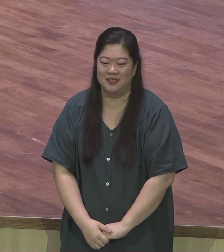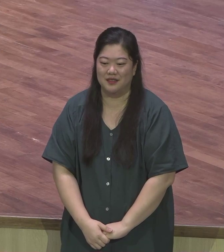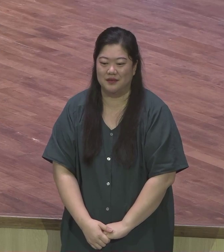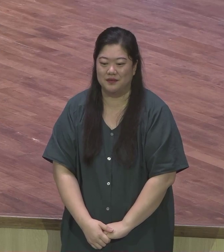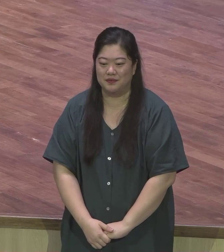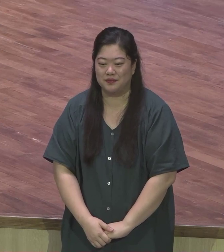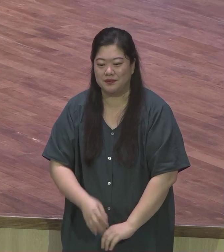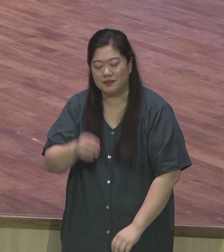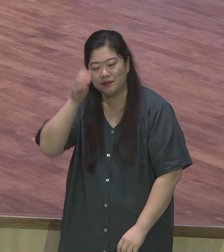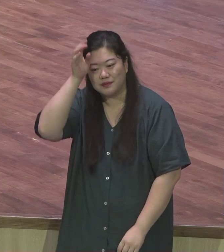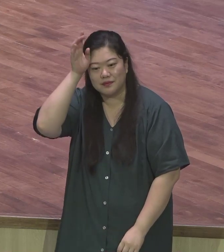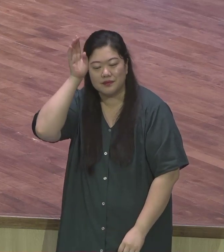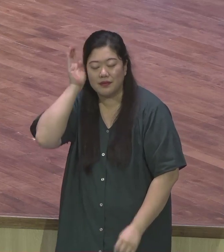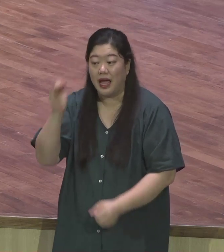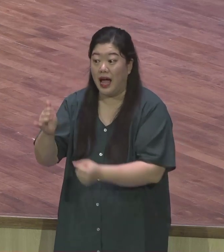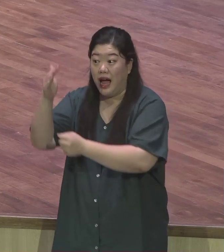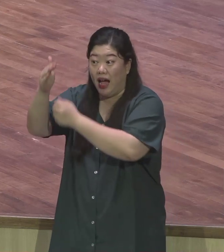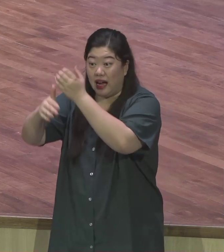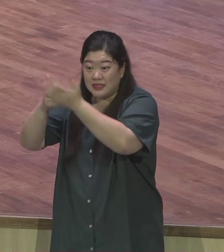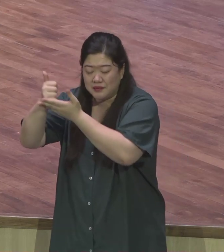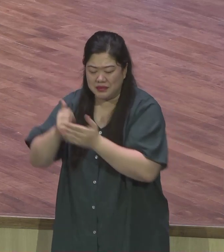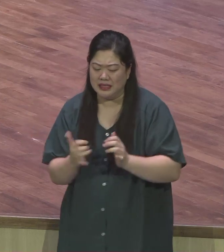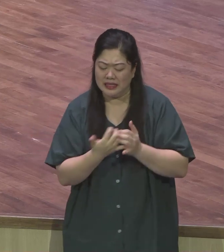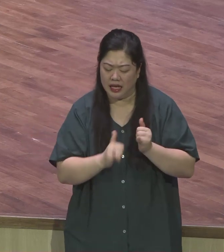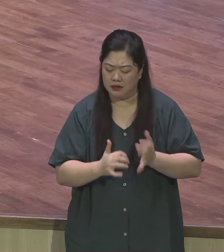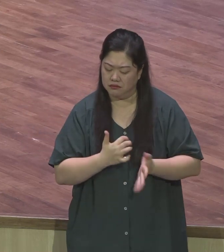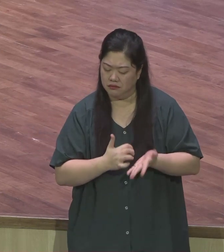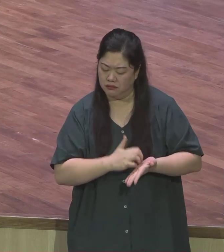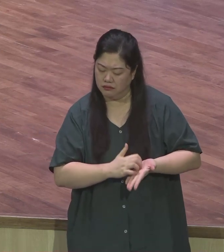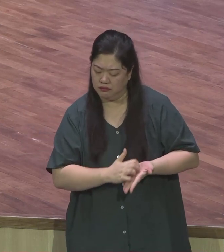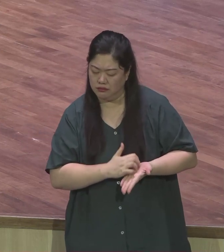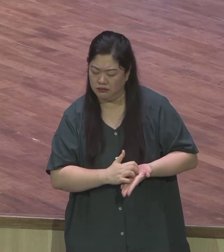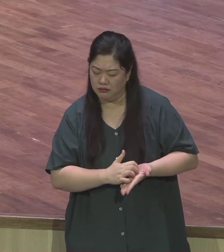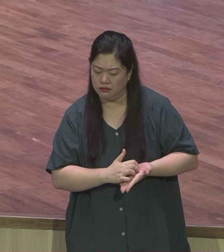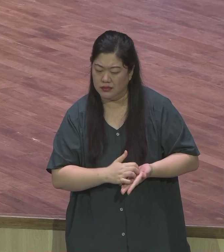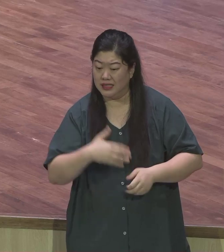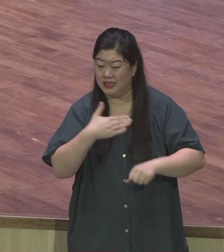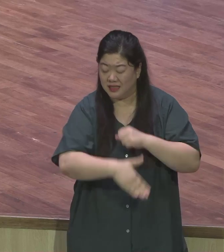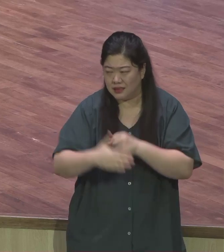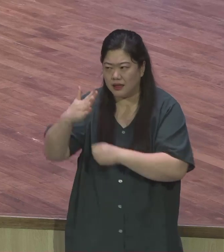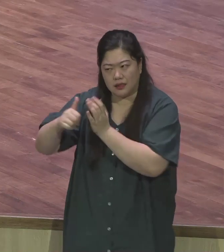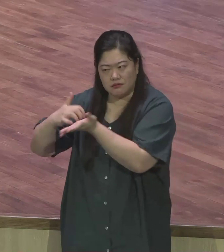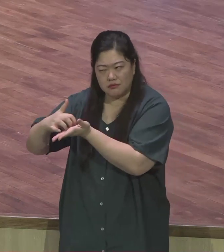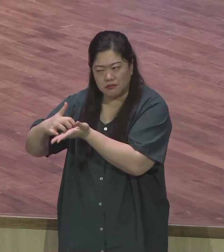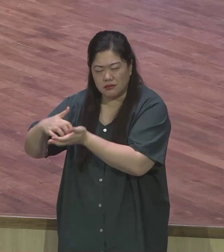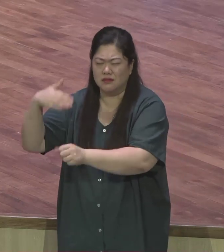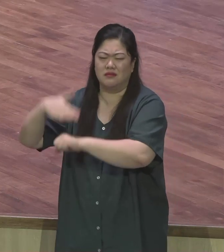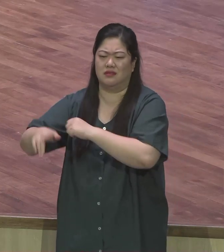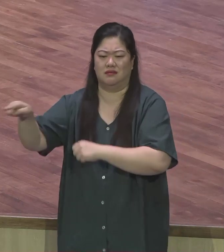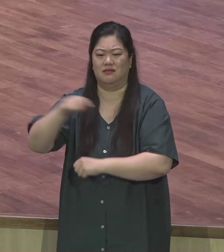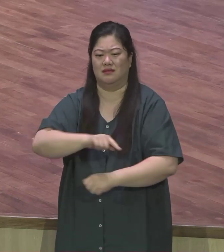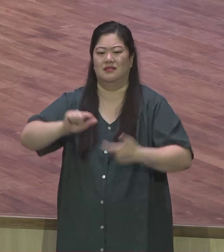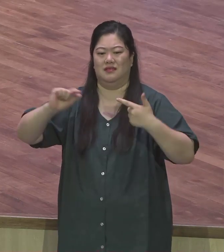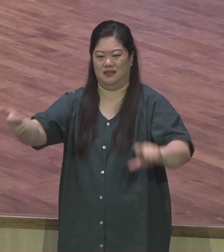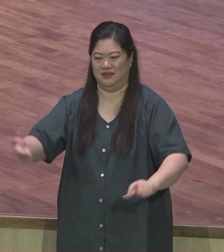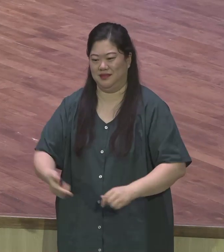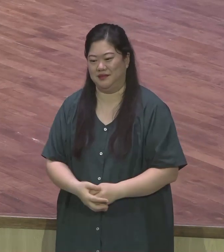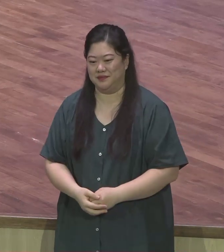뺄셈을 하실 때는 더하신다라는 얘기를 했습니다 그러니까 세상의 계산법하고는 전혀 맞지 않습니다 이